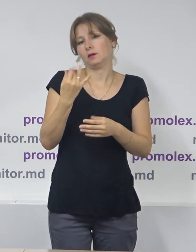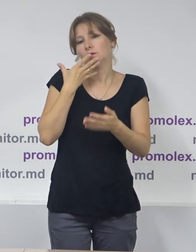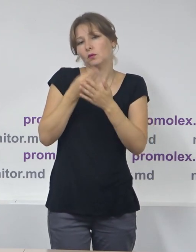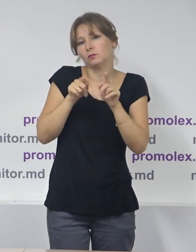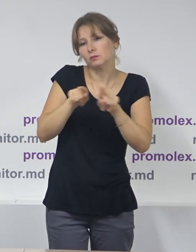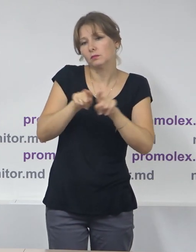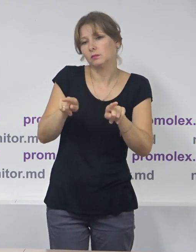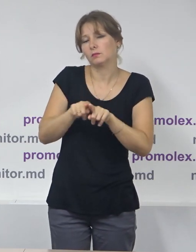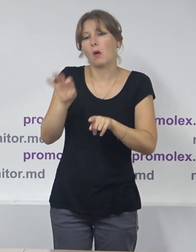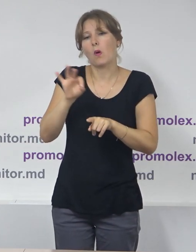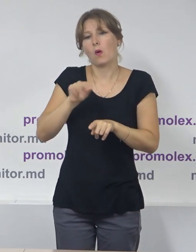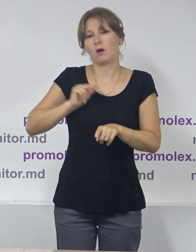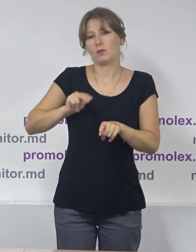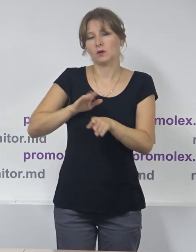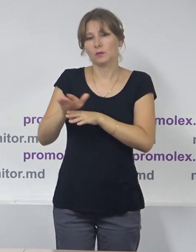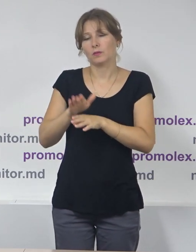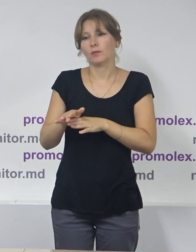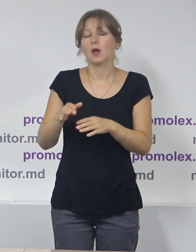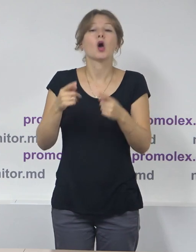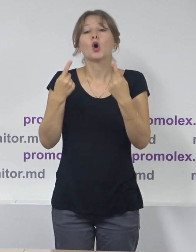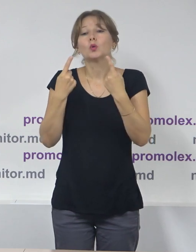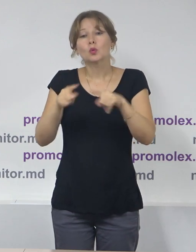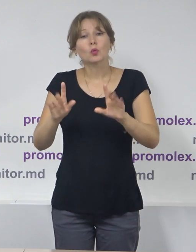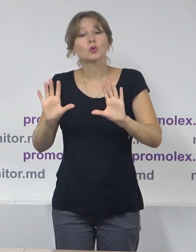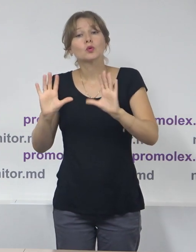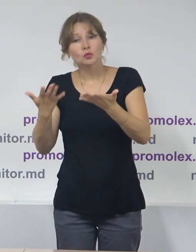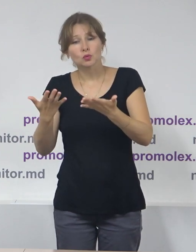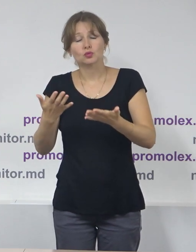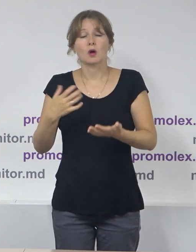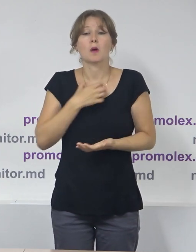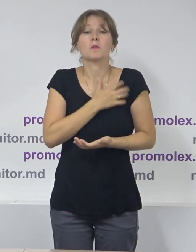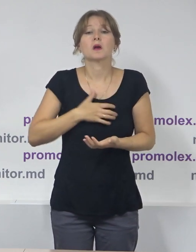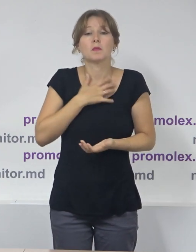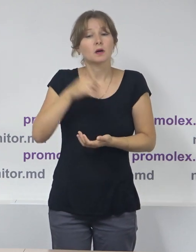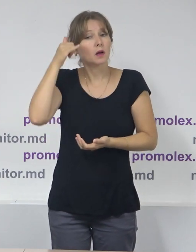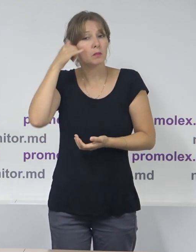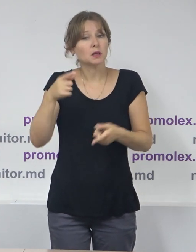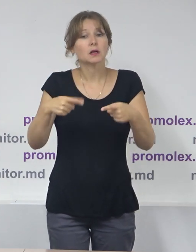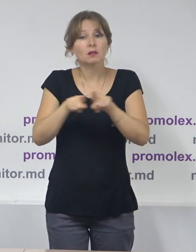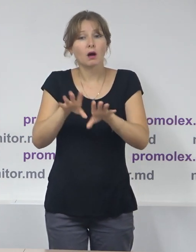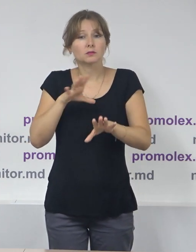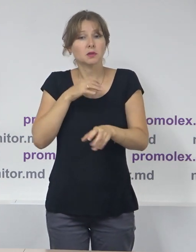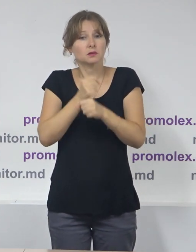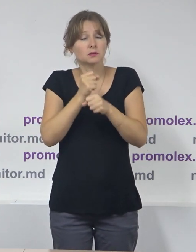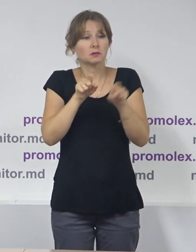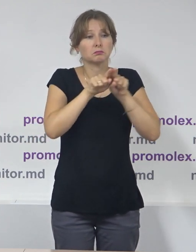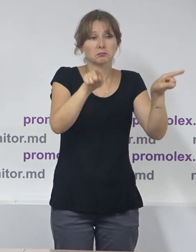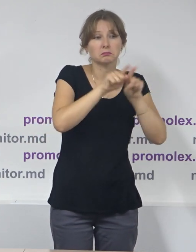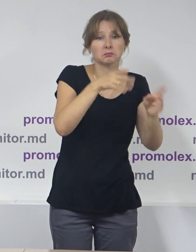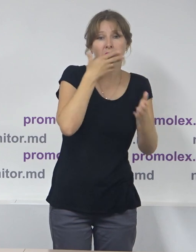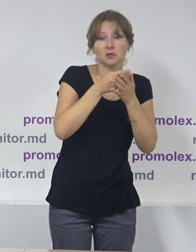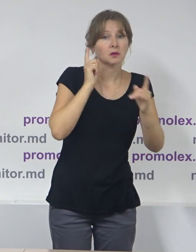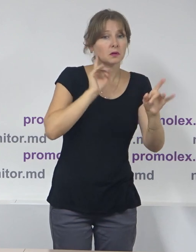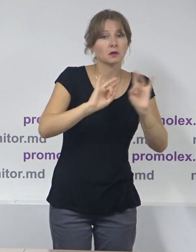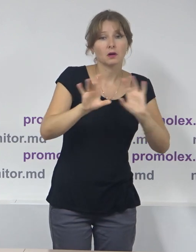similar oarecum, este al primăriei municipiului Bălți care, la fel, a realizat o campanie de informare și a planificat